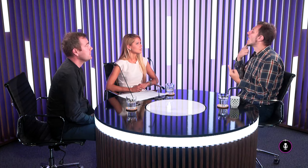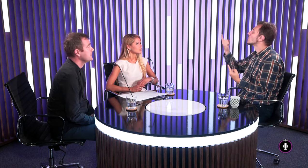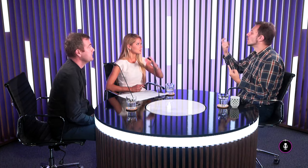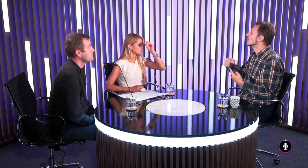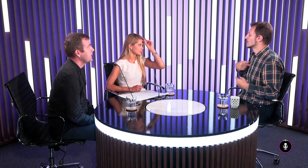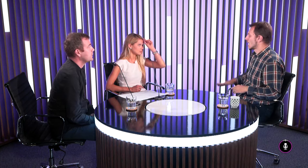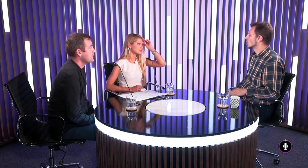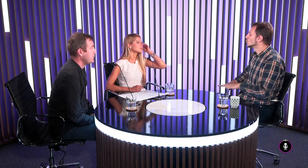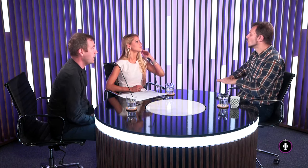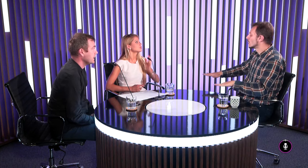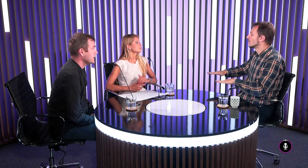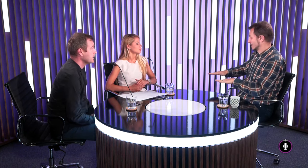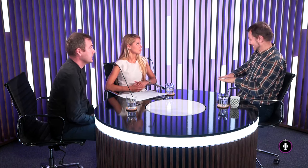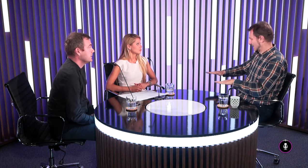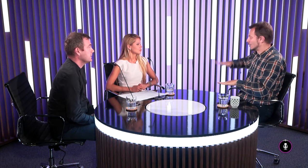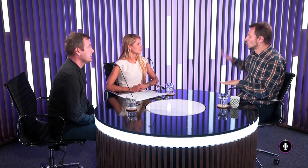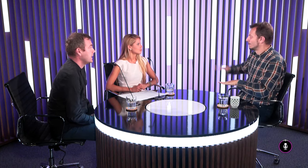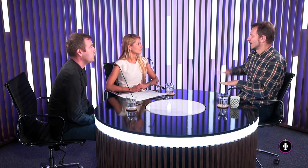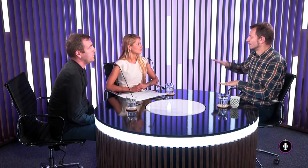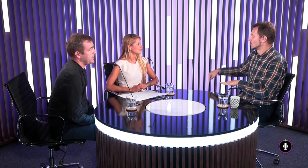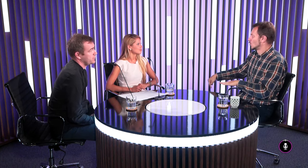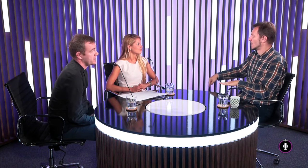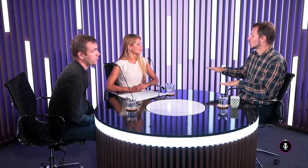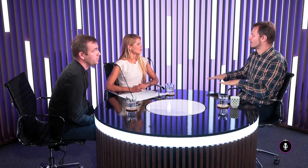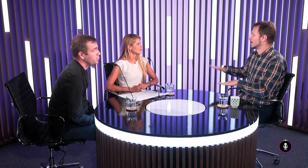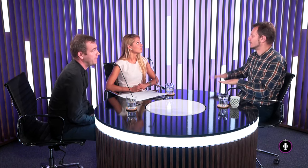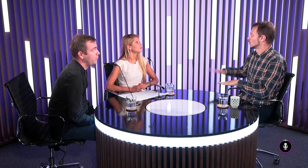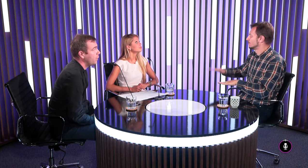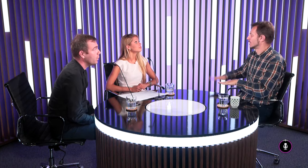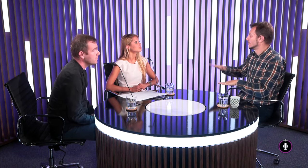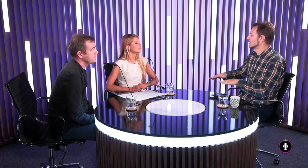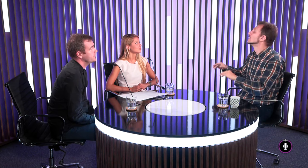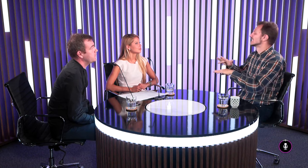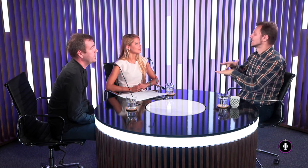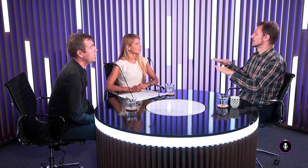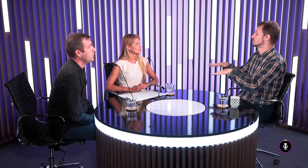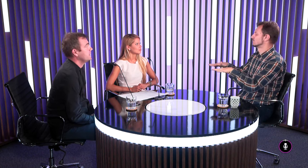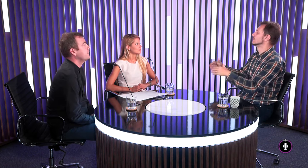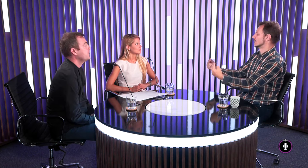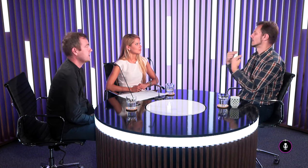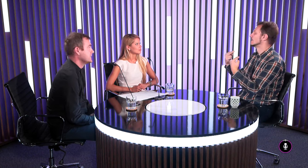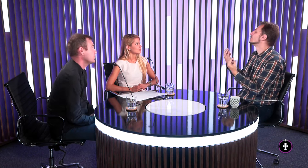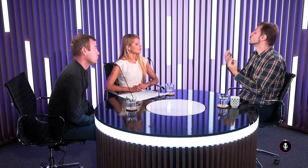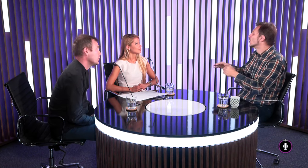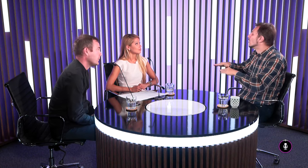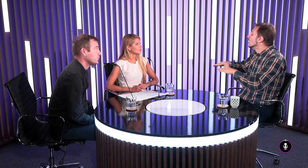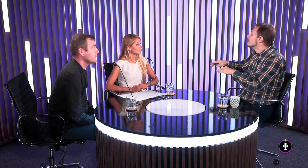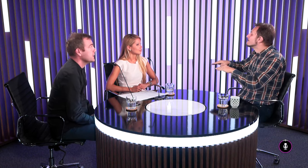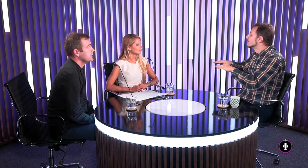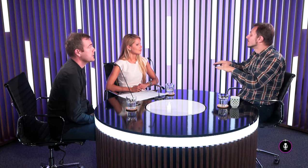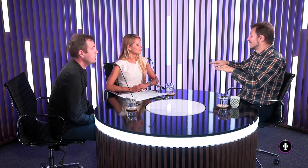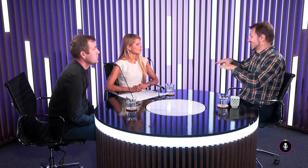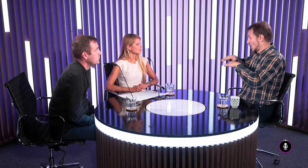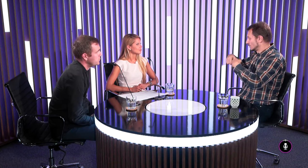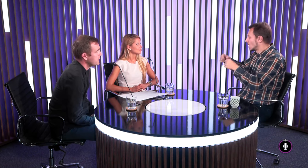napríklad ako sme volali ako voláme tak že sa zadupeme nohou a tá vibrácia sa potom šíri a